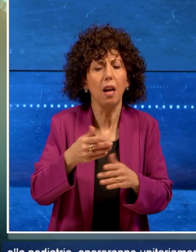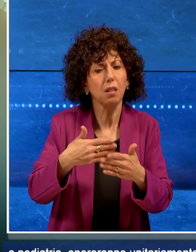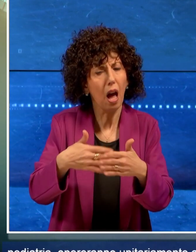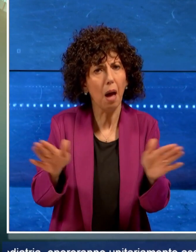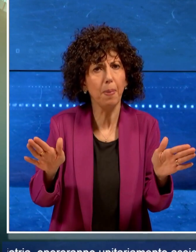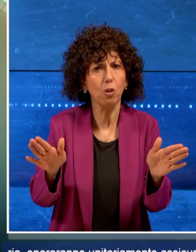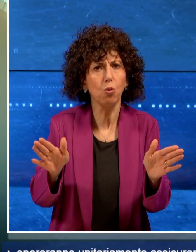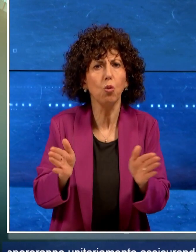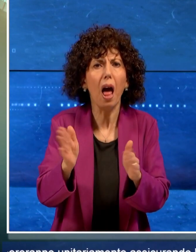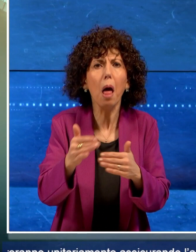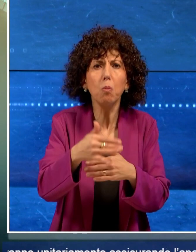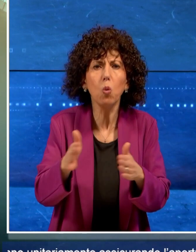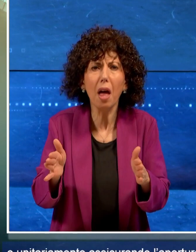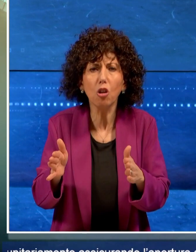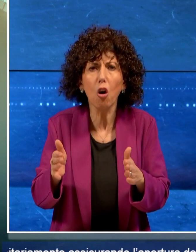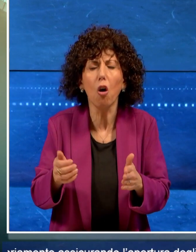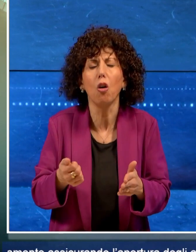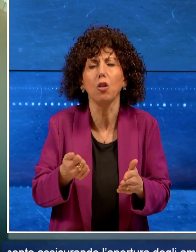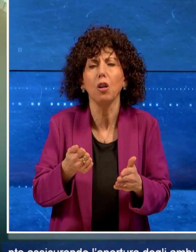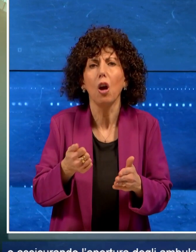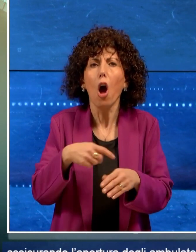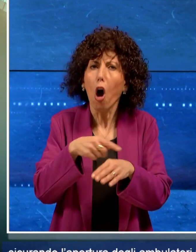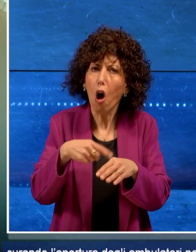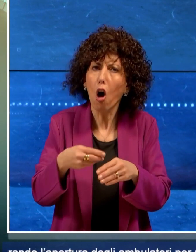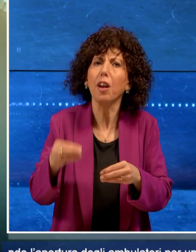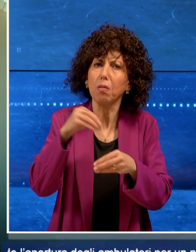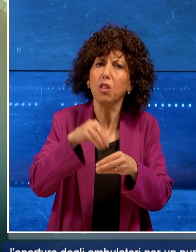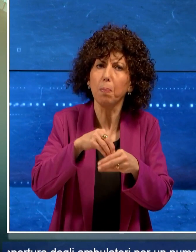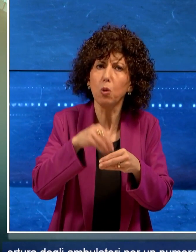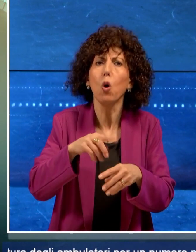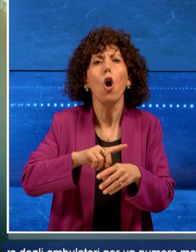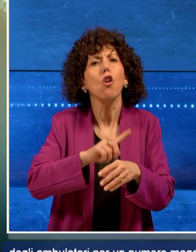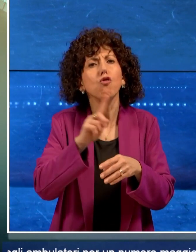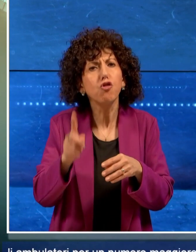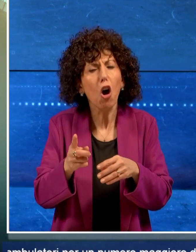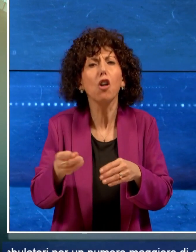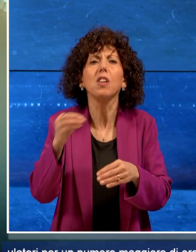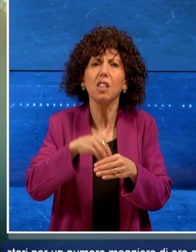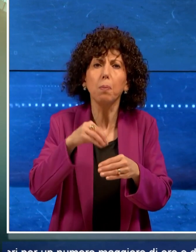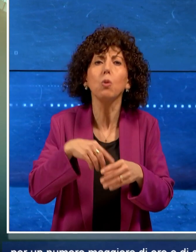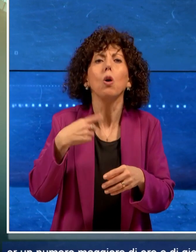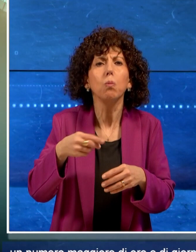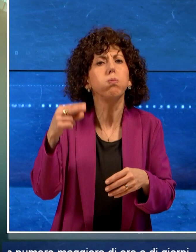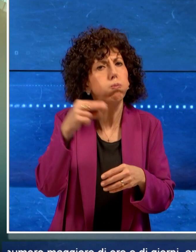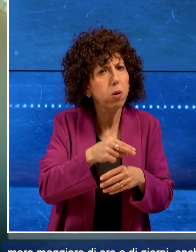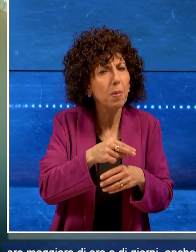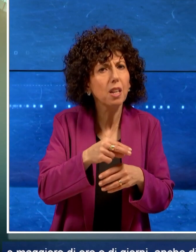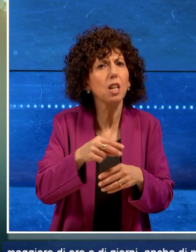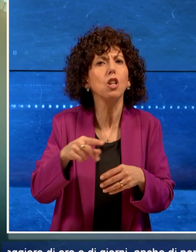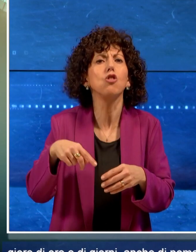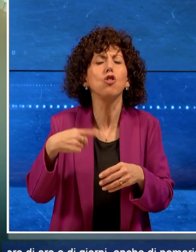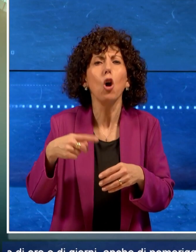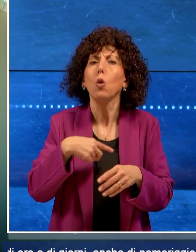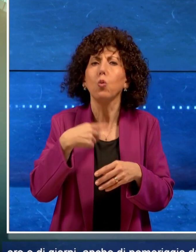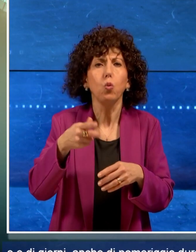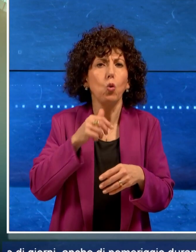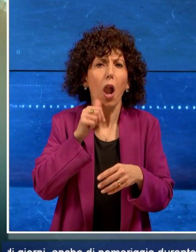ambulatori per un numero maggiore di ore e di giorni anche di pomeriggio durante tutto